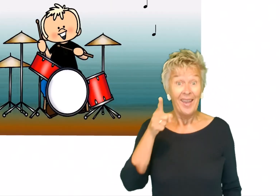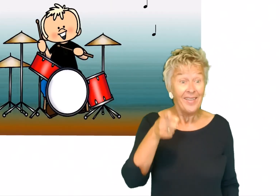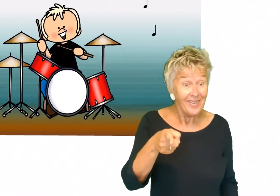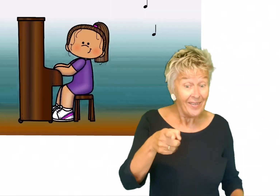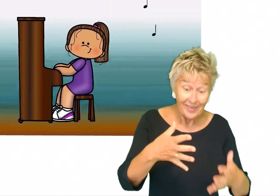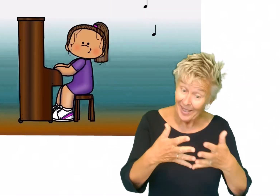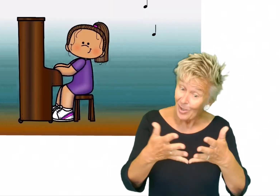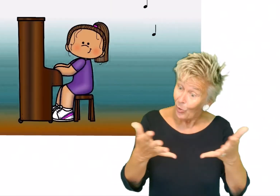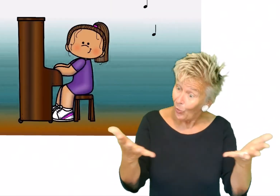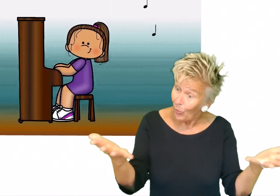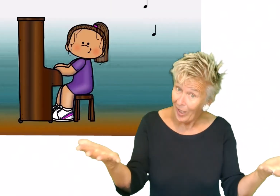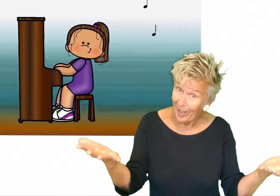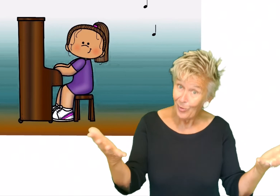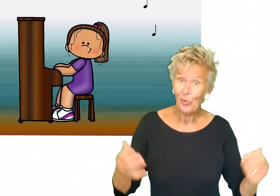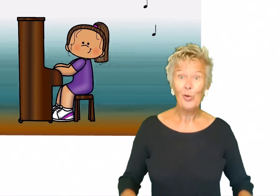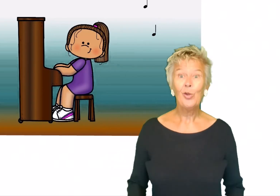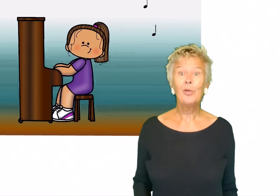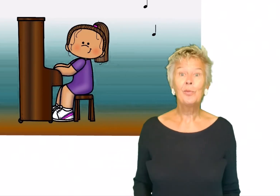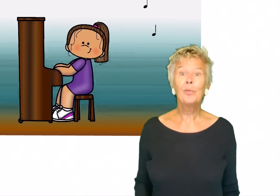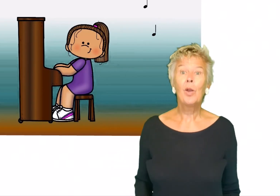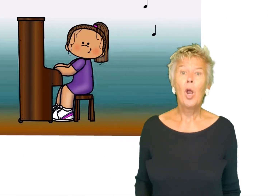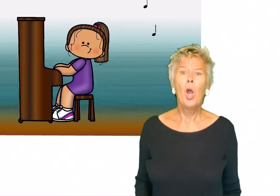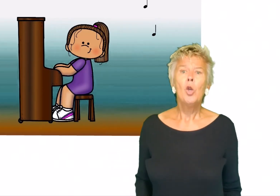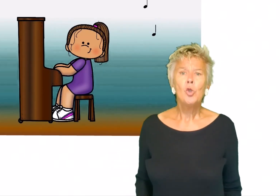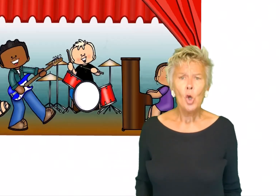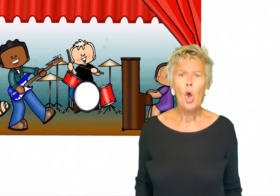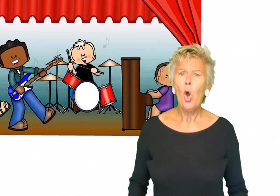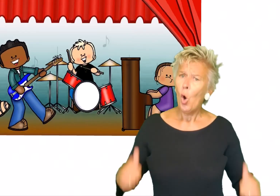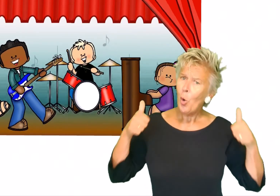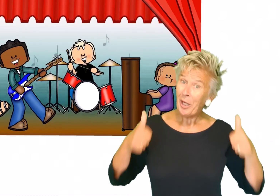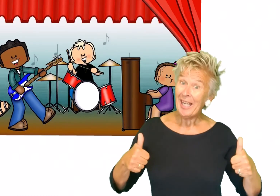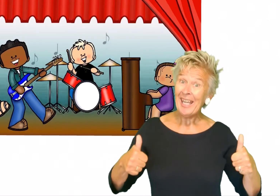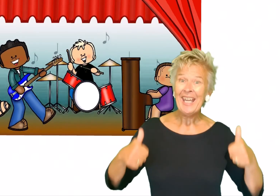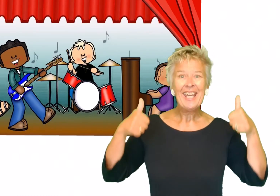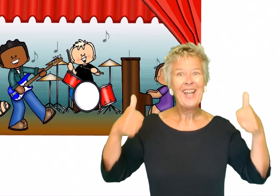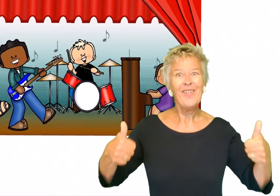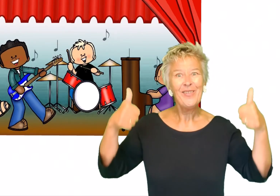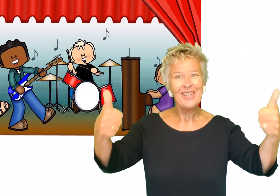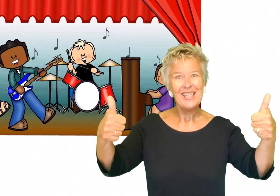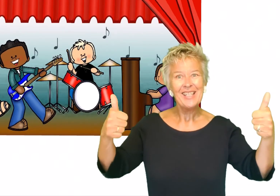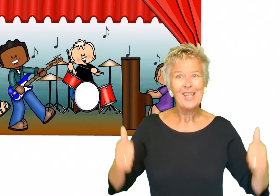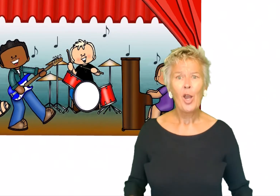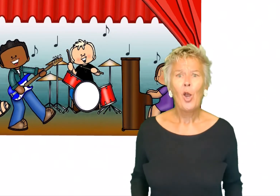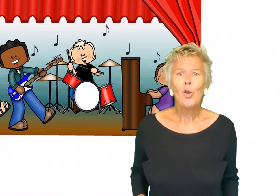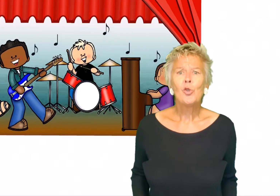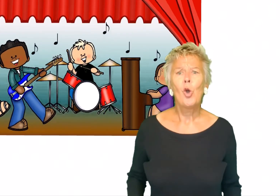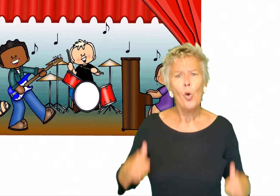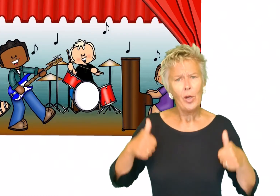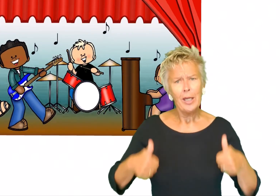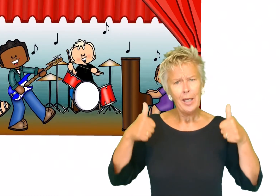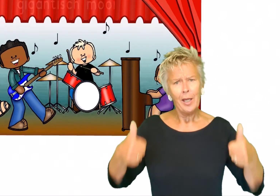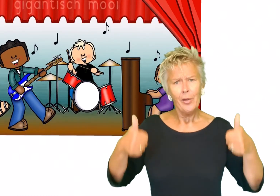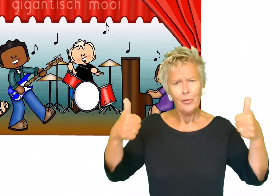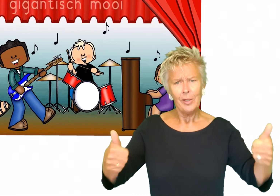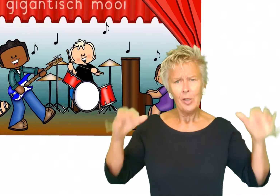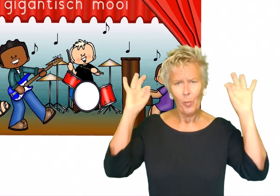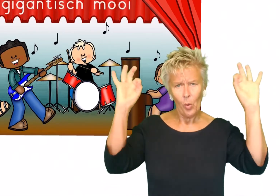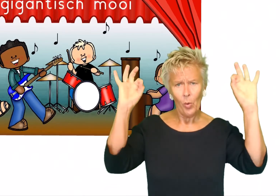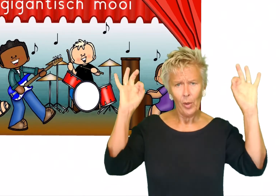Dat is de natuur. Zo gigantisch. Zo gigantisch mooi.